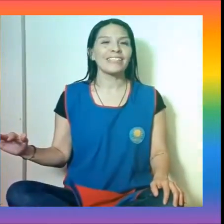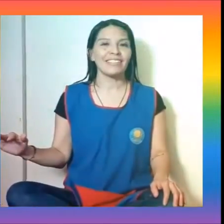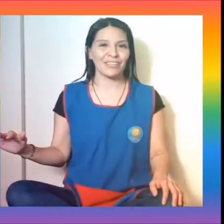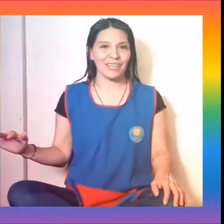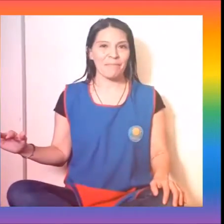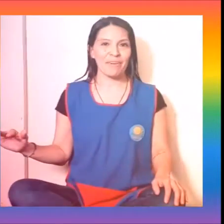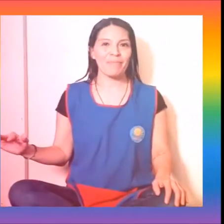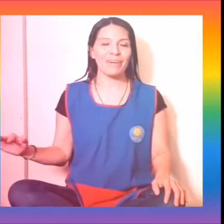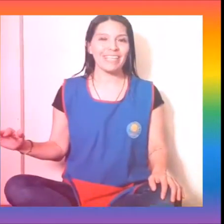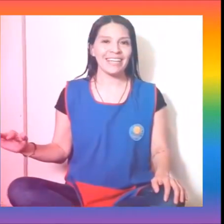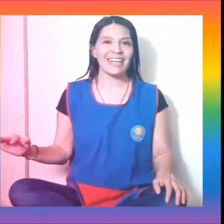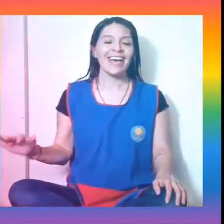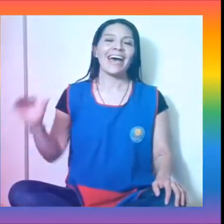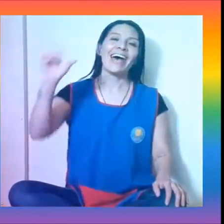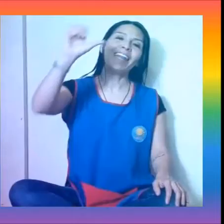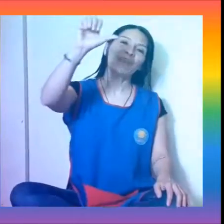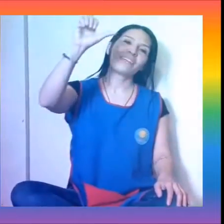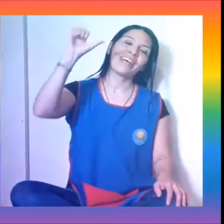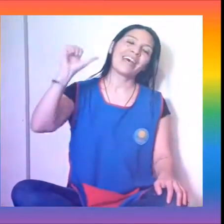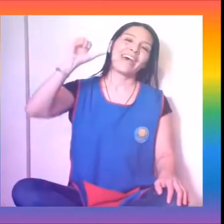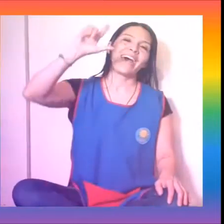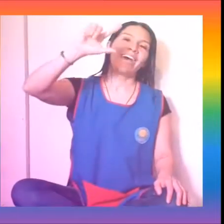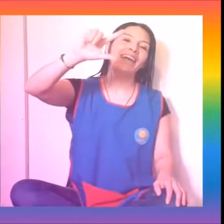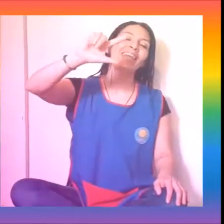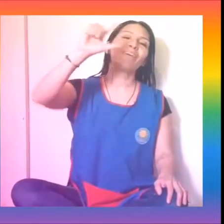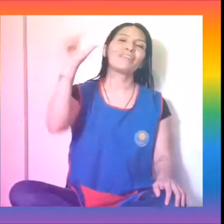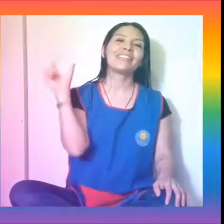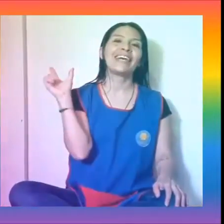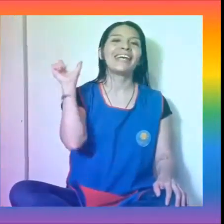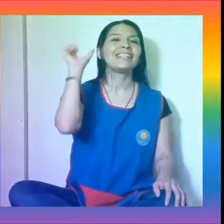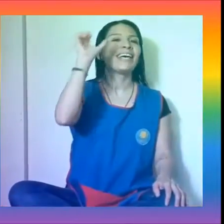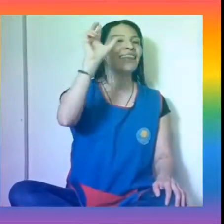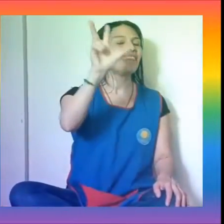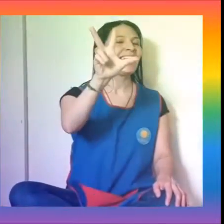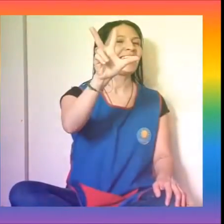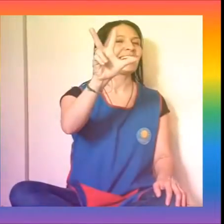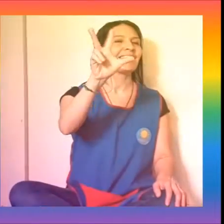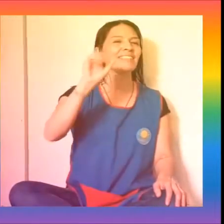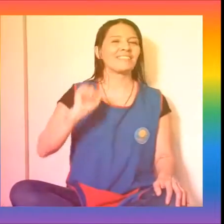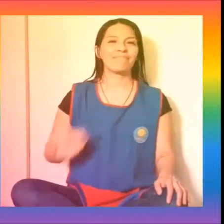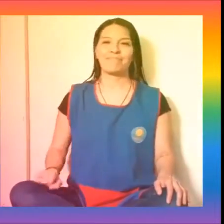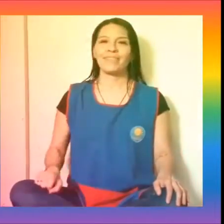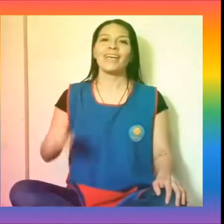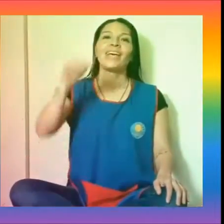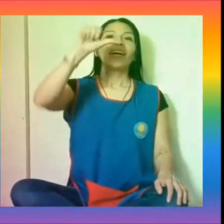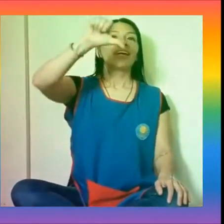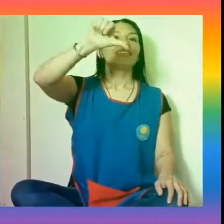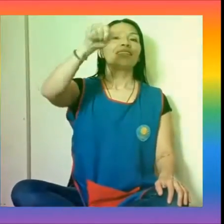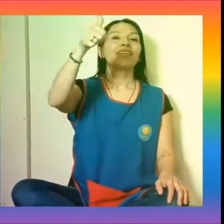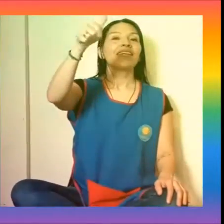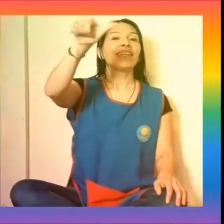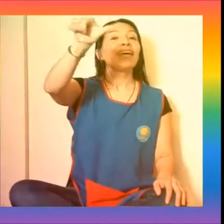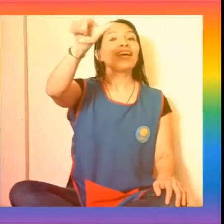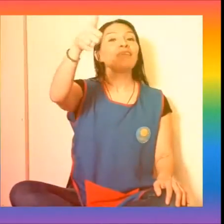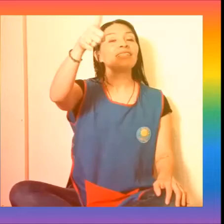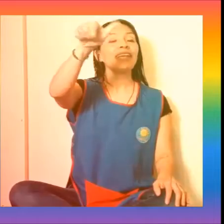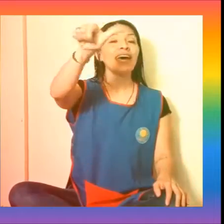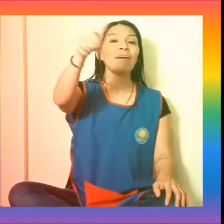canción. ¿Me acompañan? A la una, a las dos y a las tres. Este dedo es la